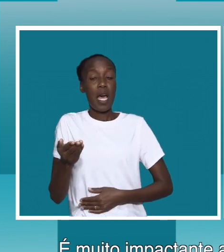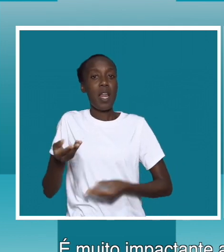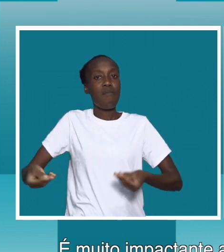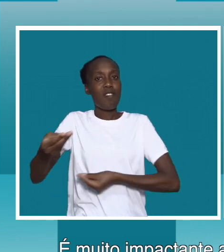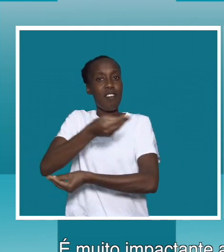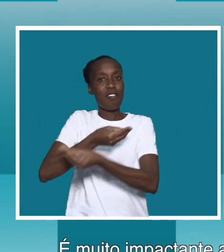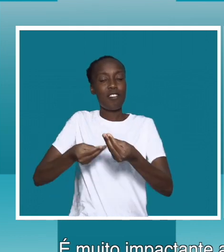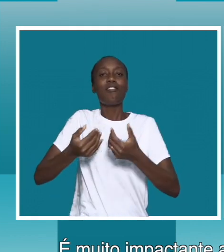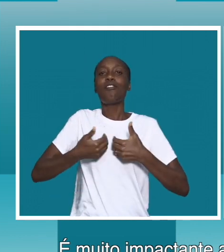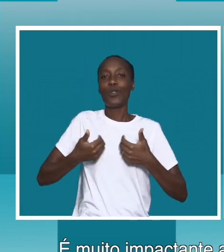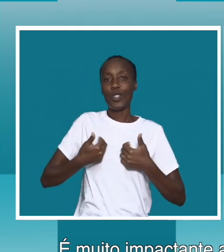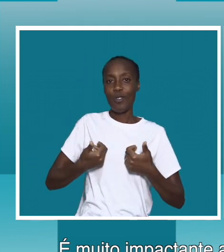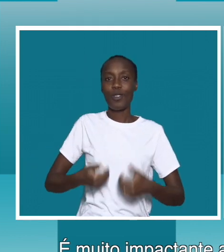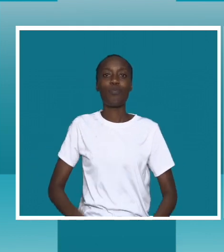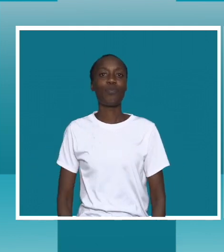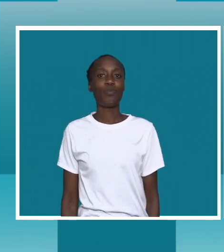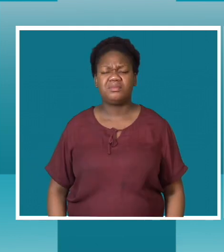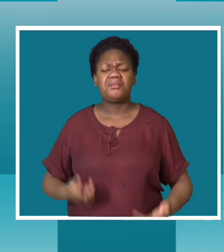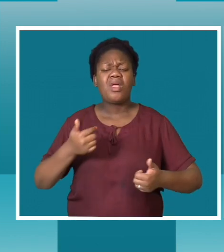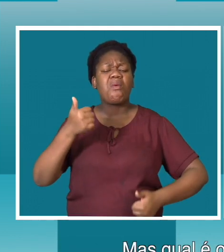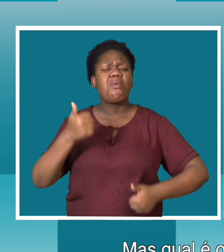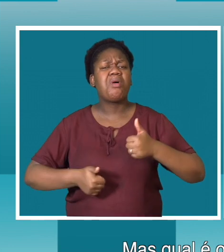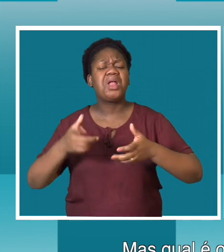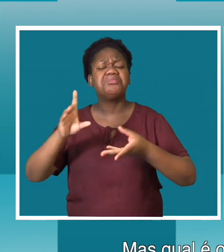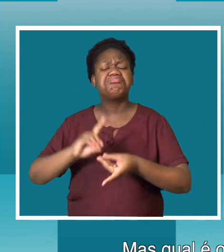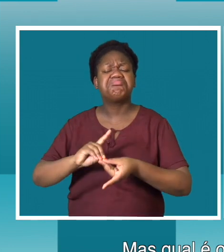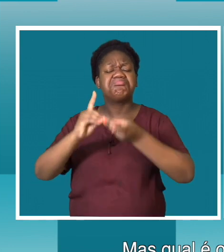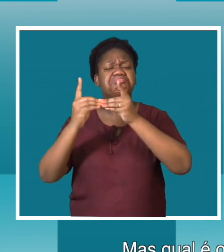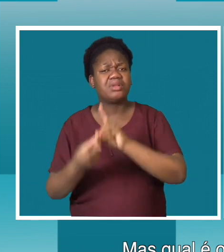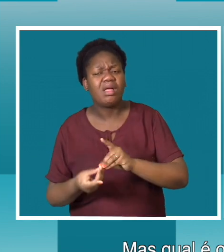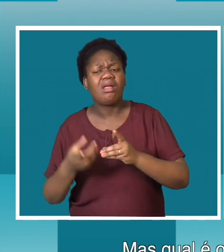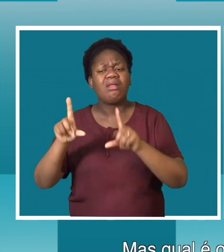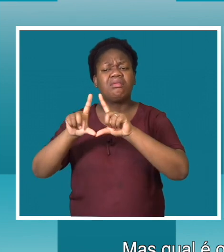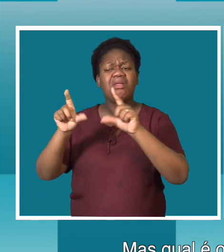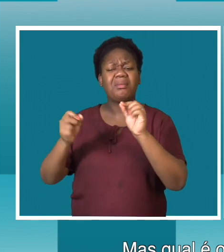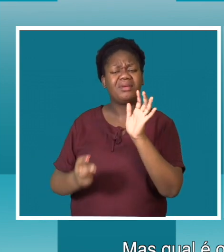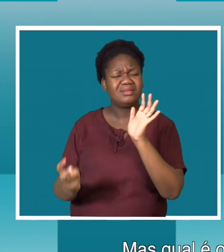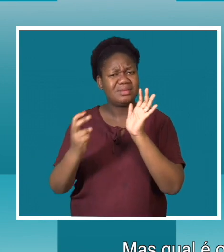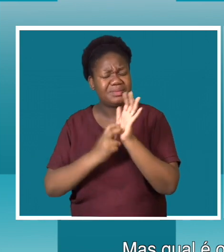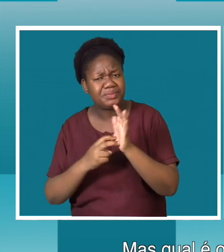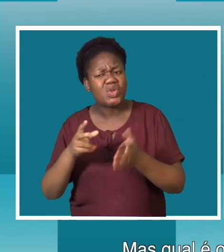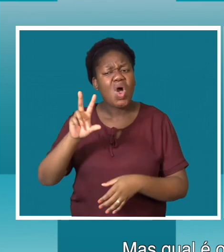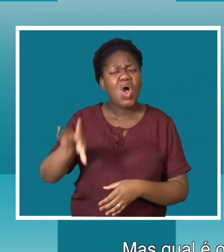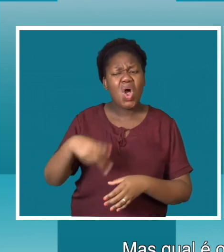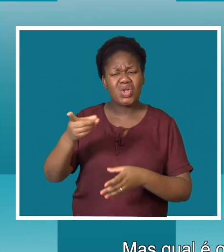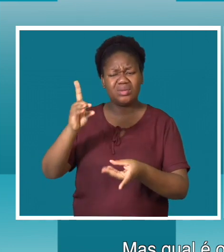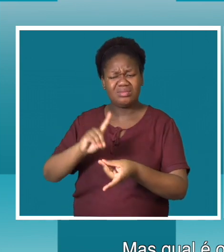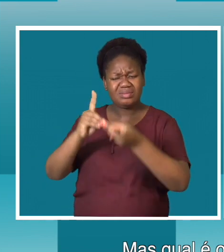comunidade para interagir com os jovens mas qual é o risco de os adolescentes obterem informação sobre a sua sexualidade